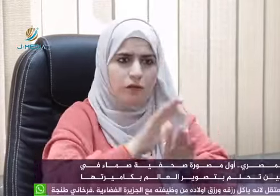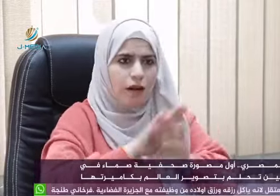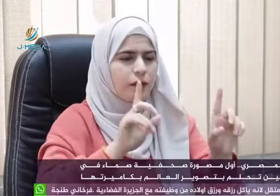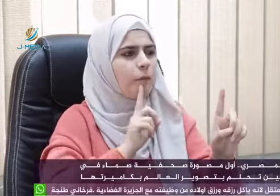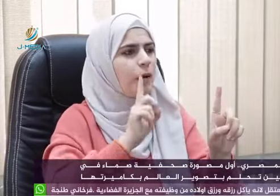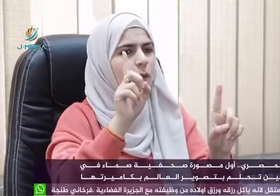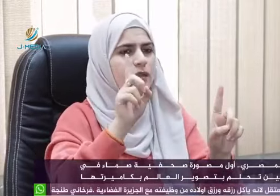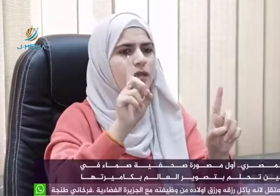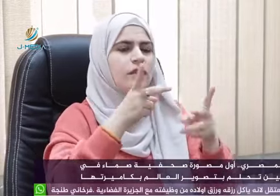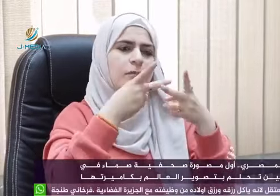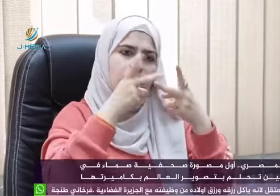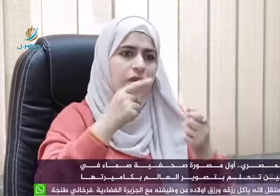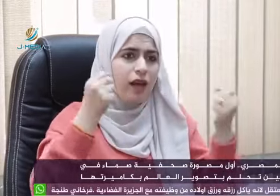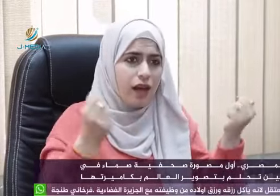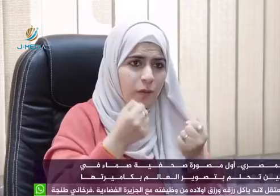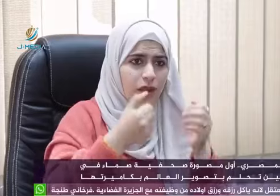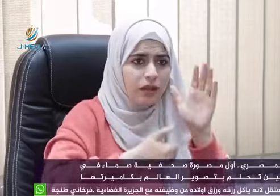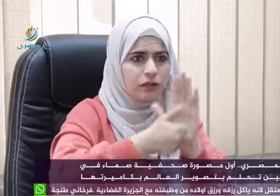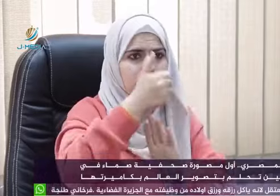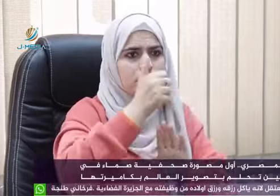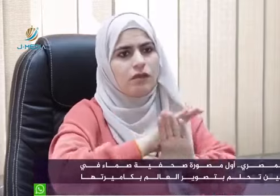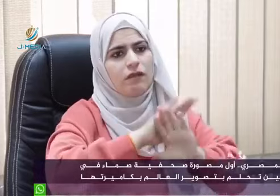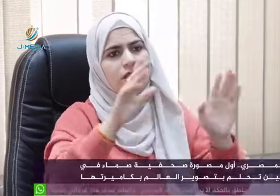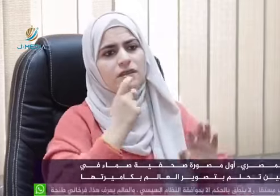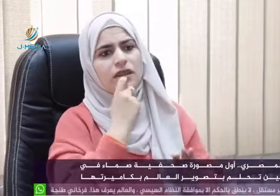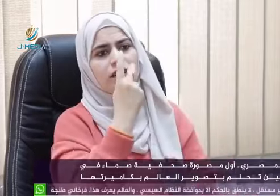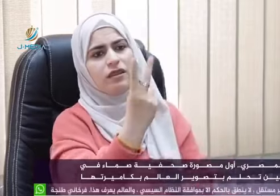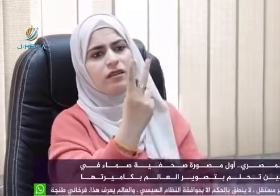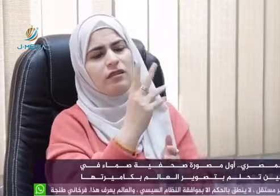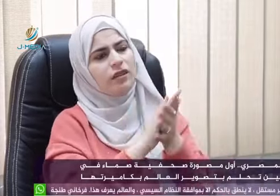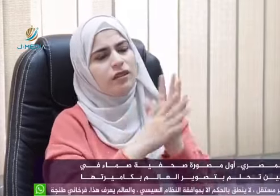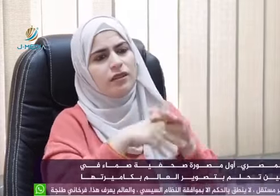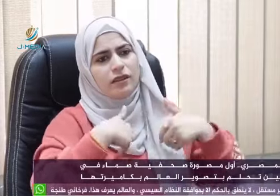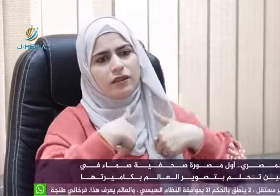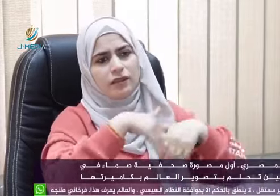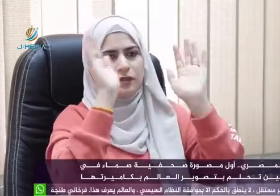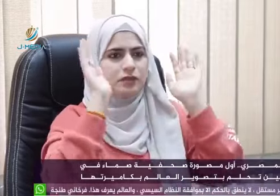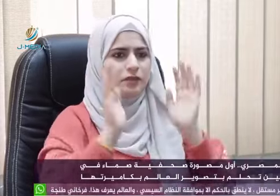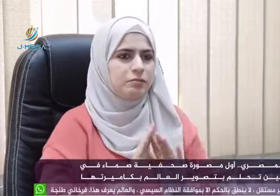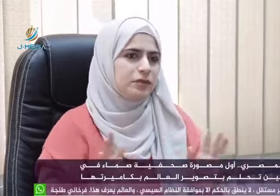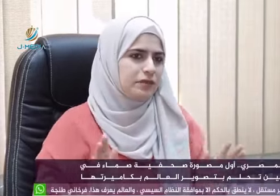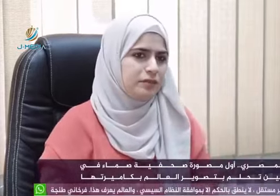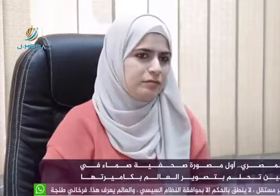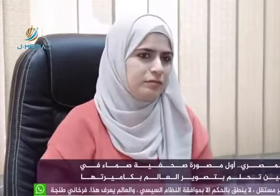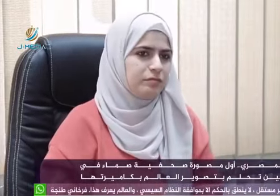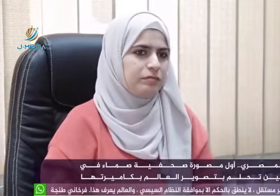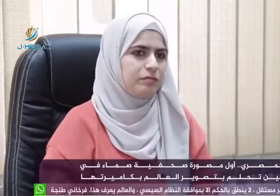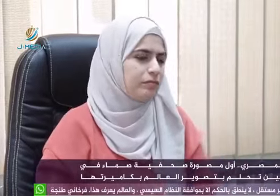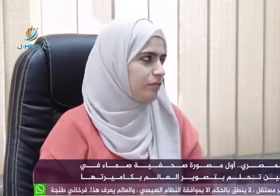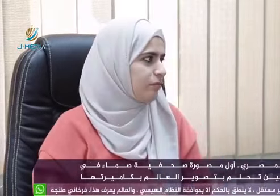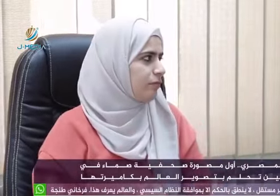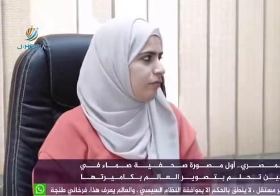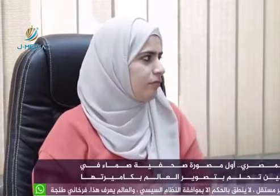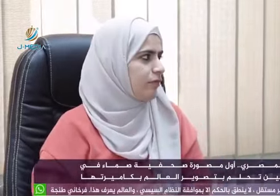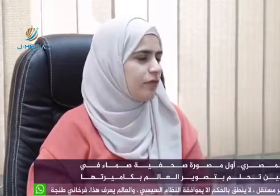وأنا قربت أتخرج وأنا كان دايماً في محاولات وفي محاولات محاولات انتهت بالنجاح